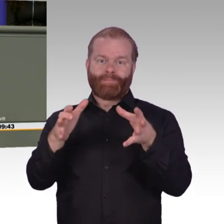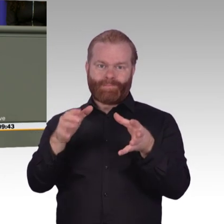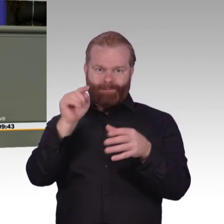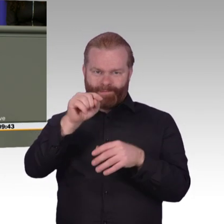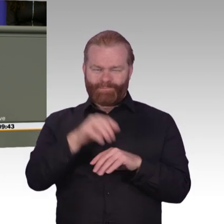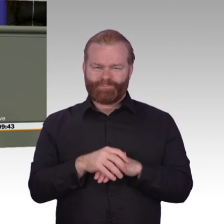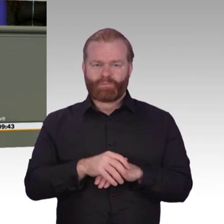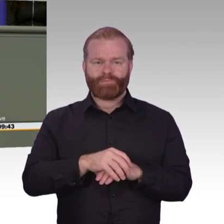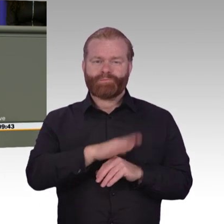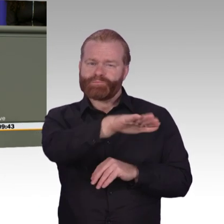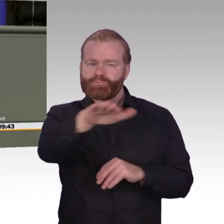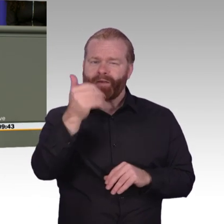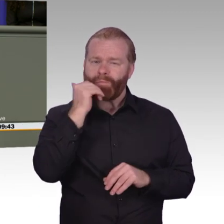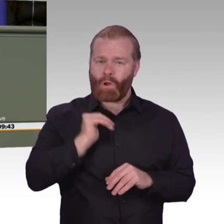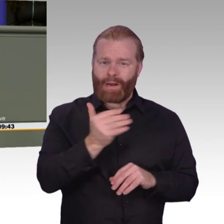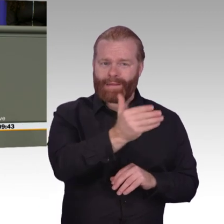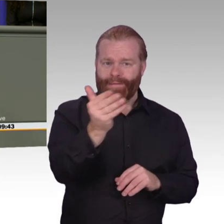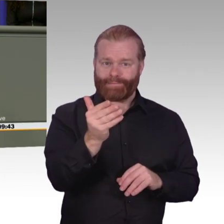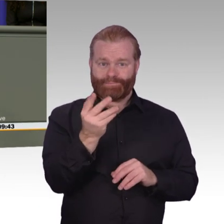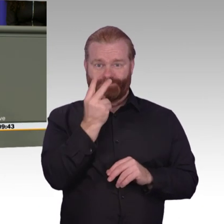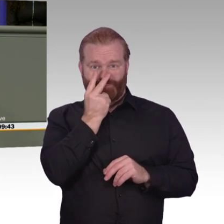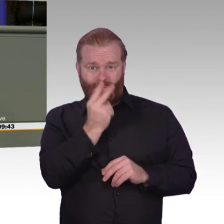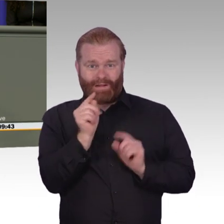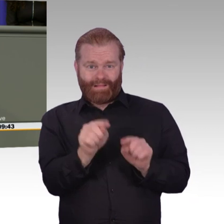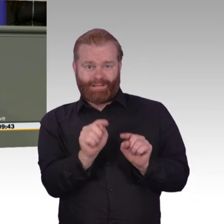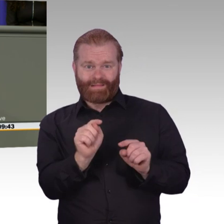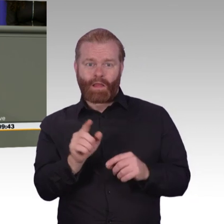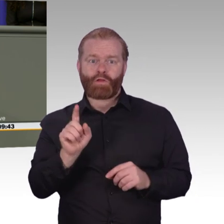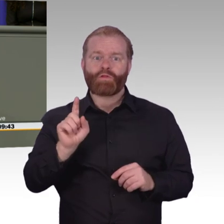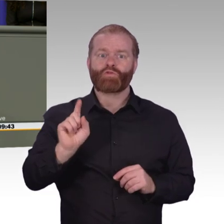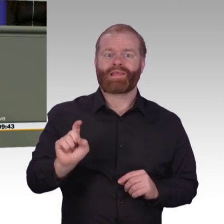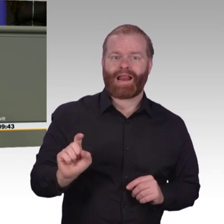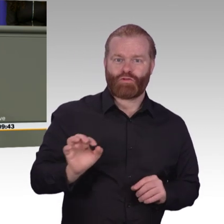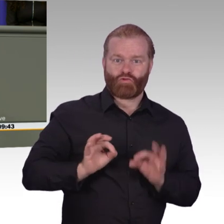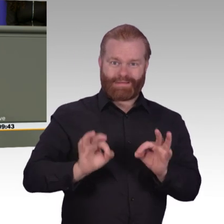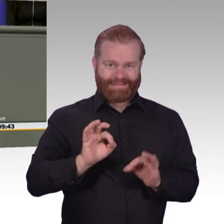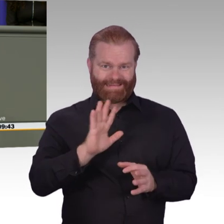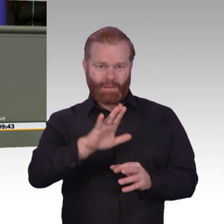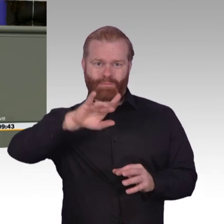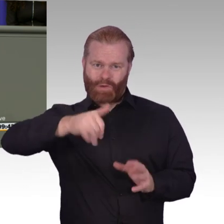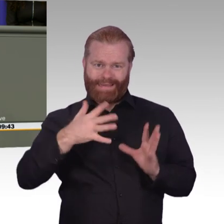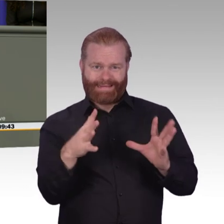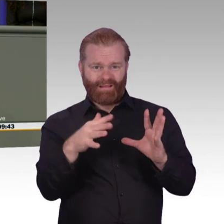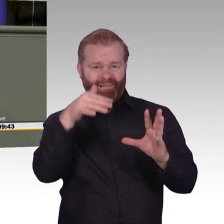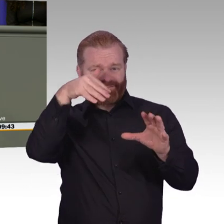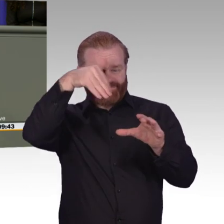Solidaritätszuschlag, für was auch immer, Betriebsrenten. Und warum hast du nicht dafür gesorgt, dass Gelder